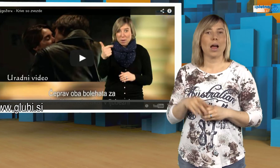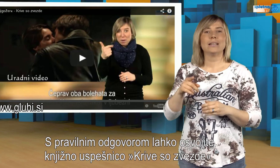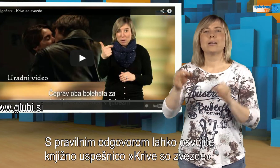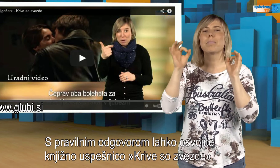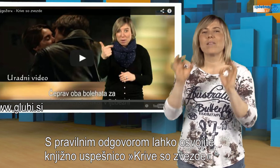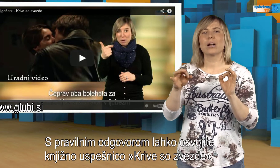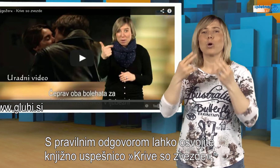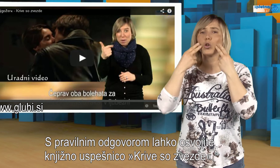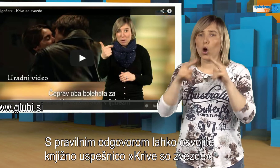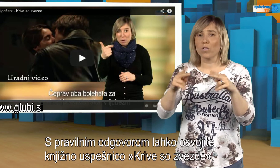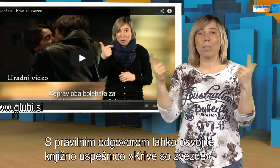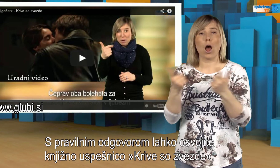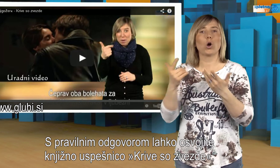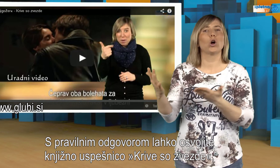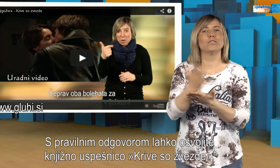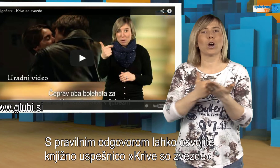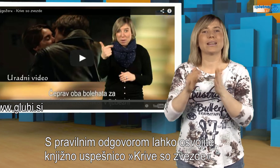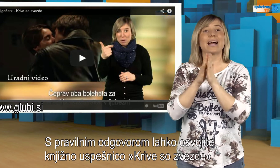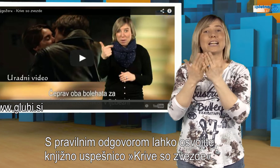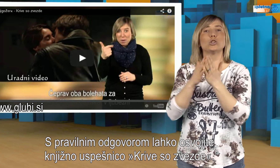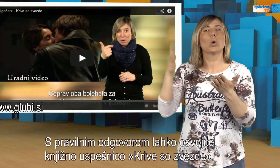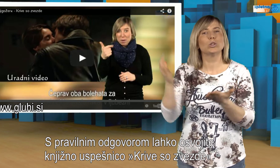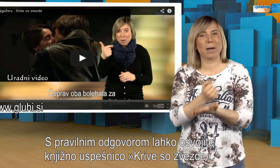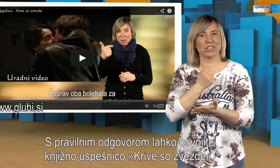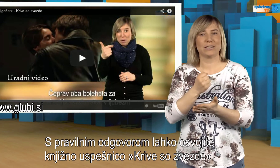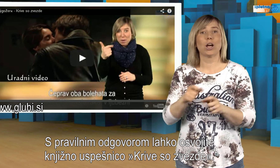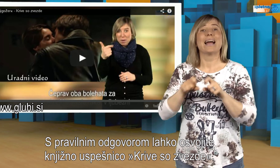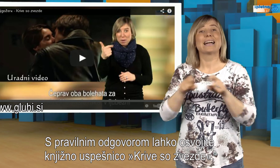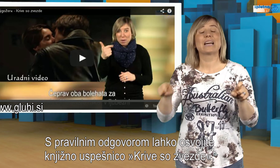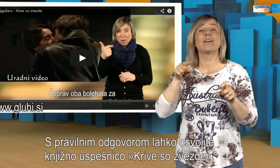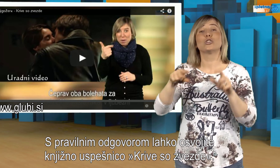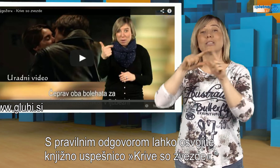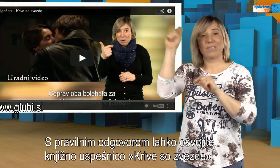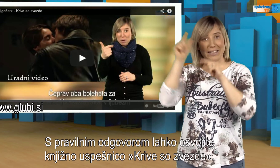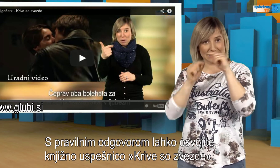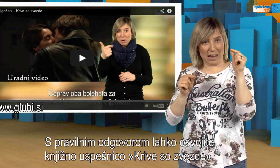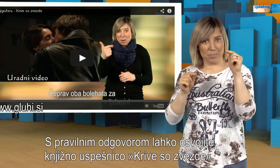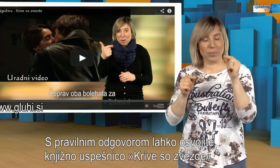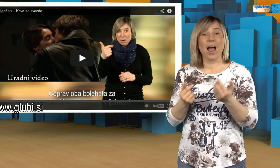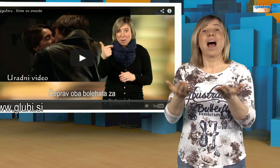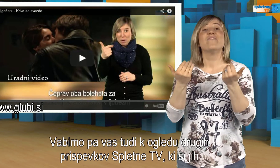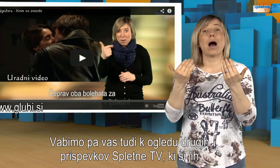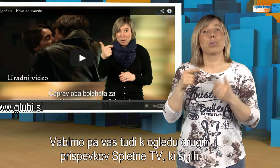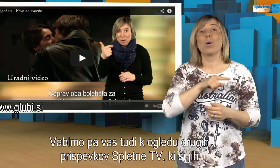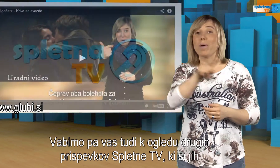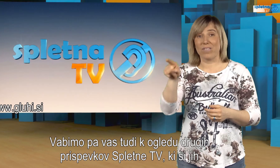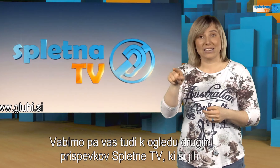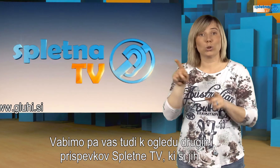S pravilnim odgovorom lahko osvojite knjižno uspešnico Krive so zvezde. Vabimo pa vas tudi k